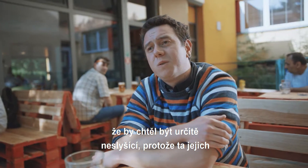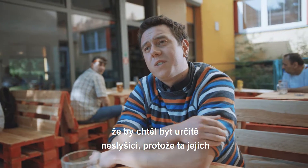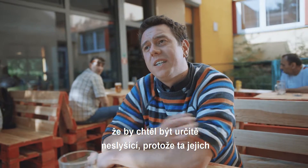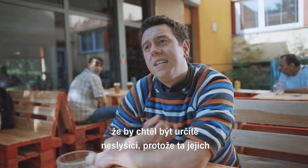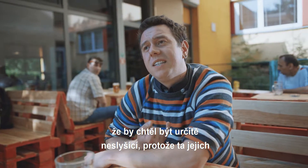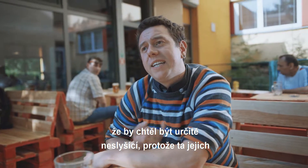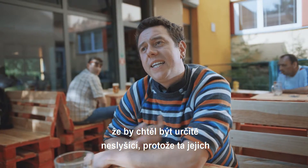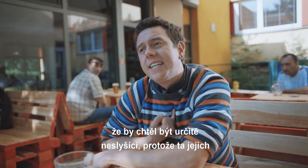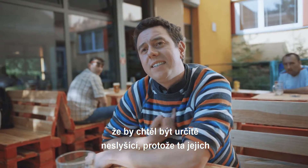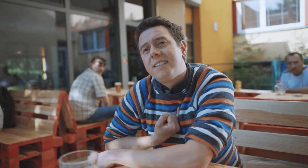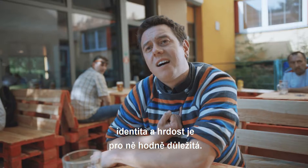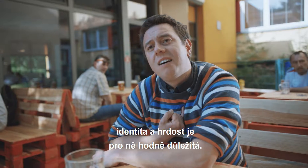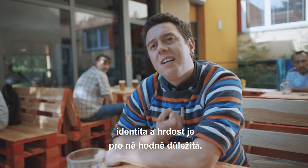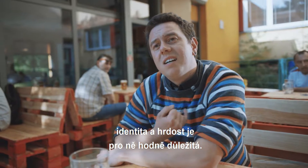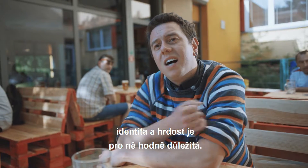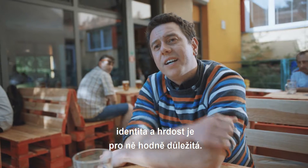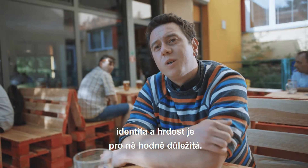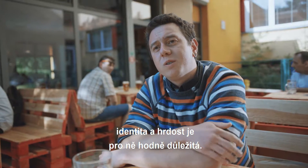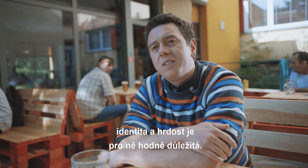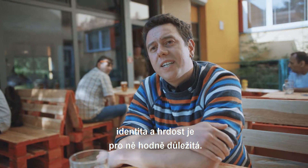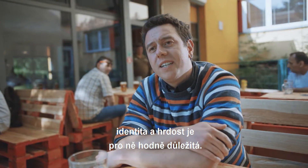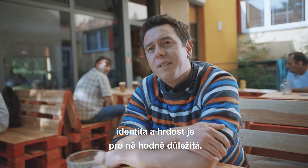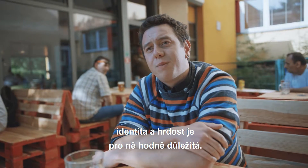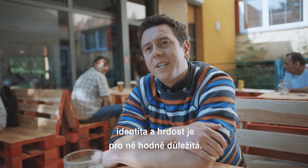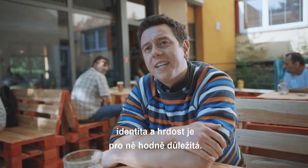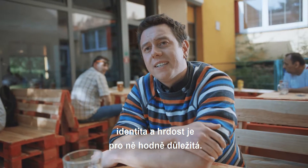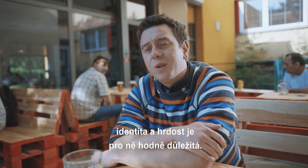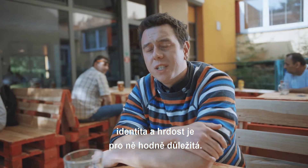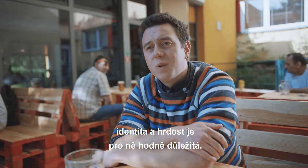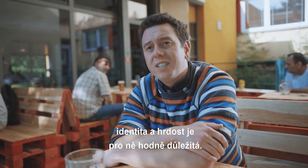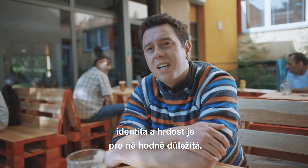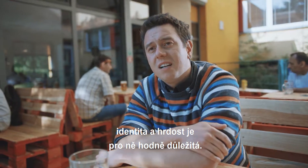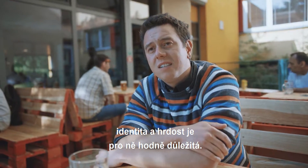protože ta jejich identita a hrdost je pro ně hodně důležitá.